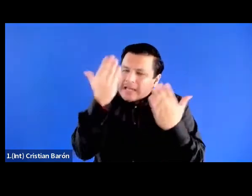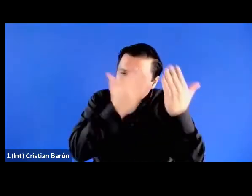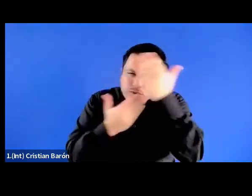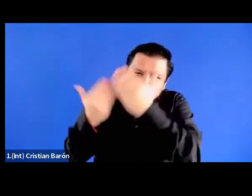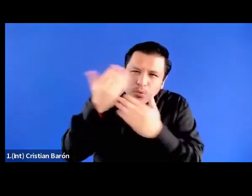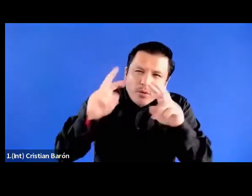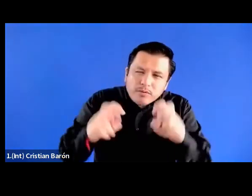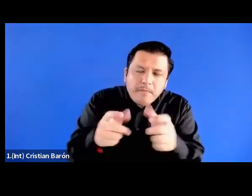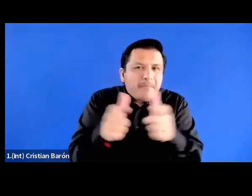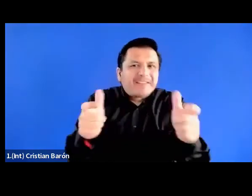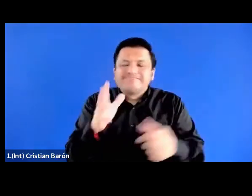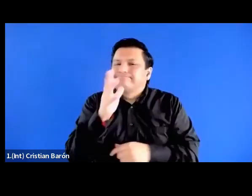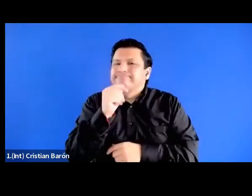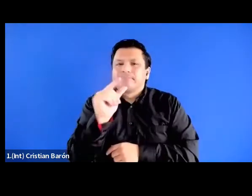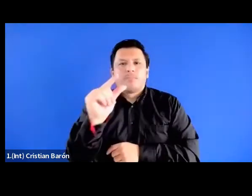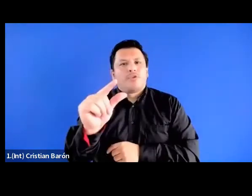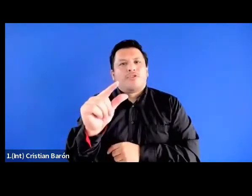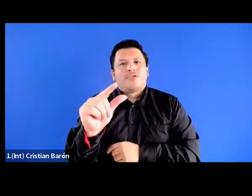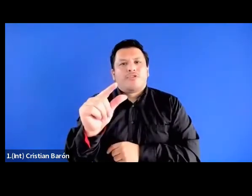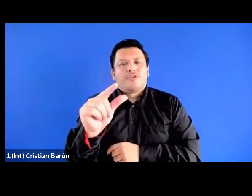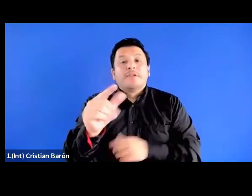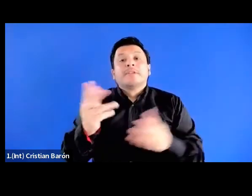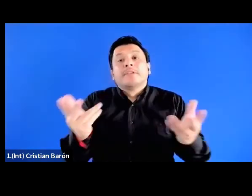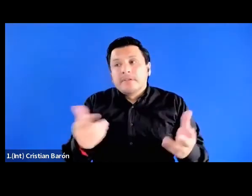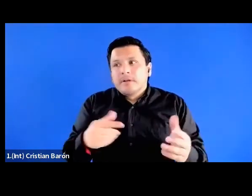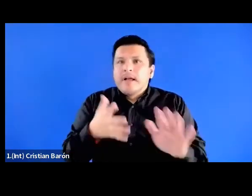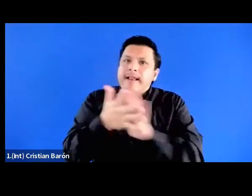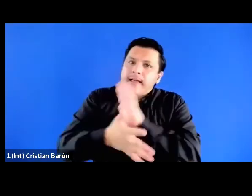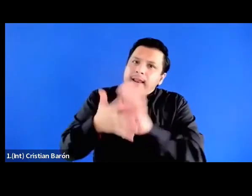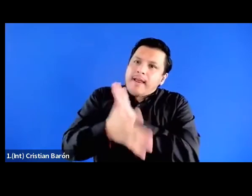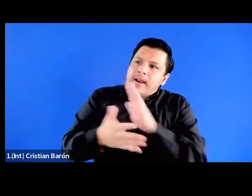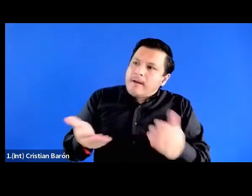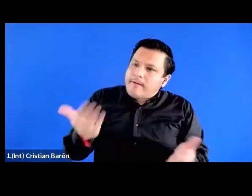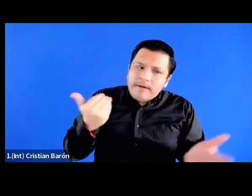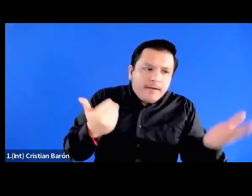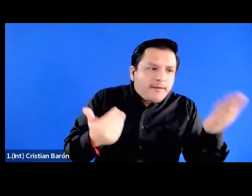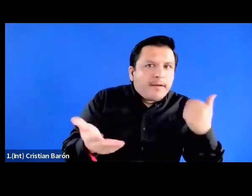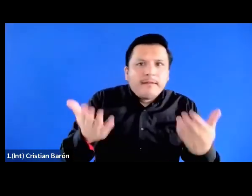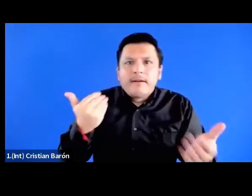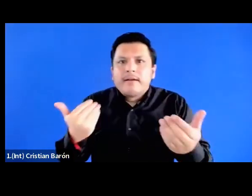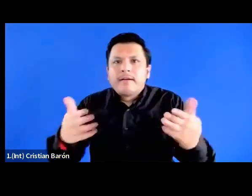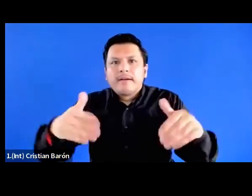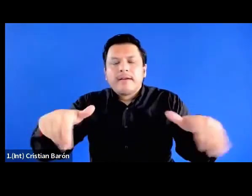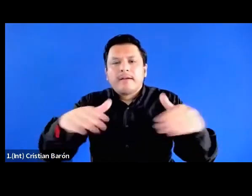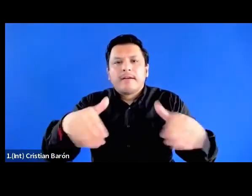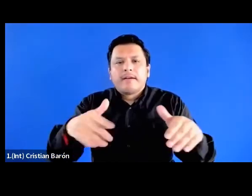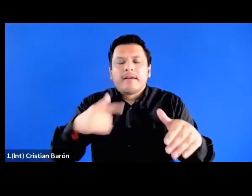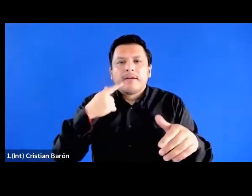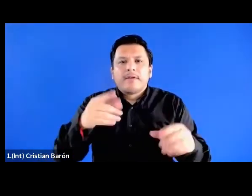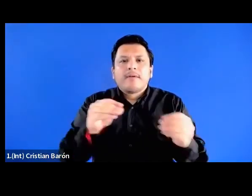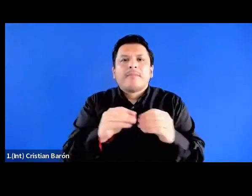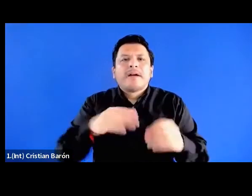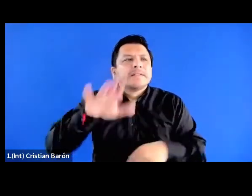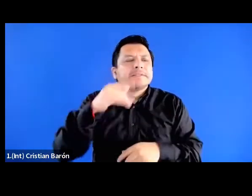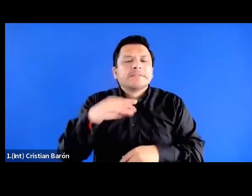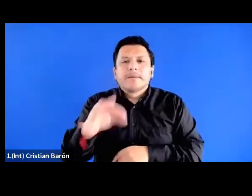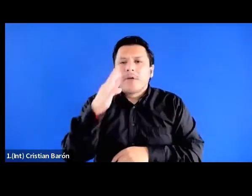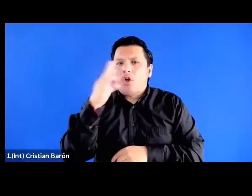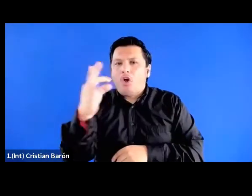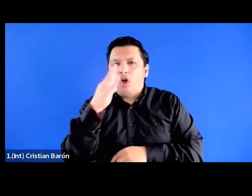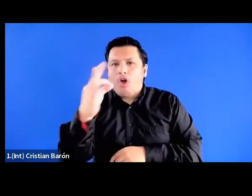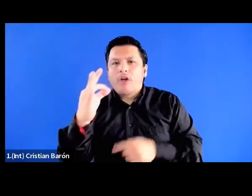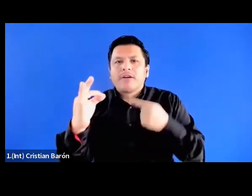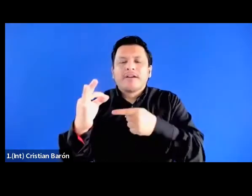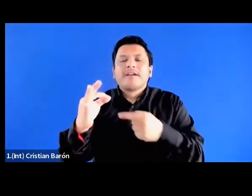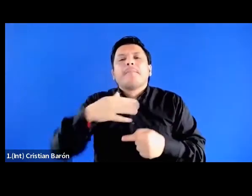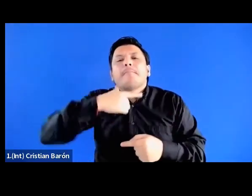tema, de modo tal que su relativa ausencia ha terminado por ratificar el carácter masculino y blanco de